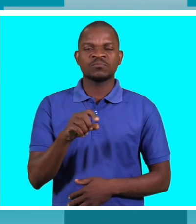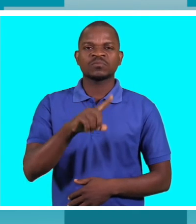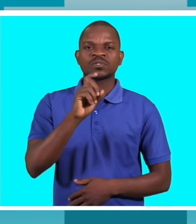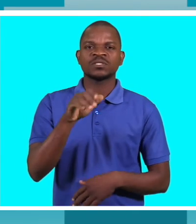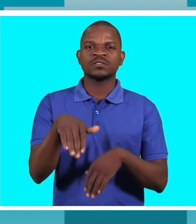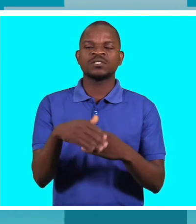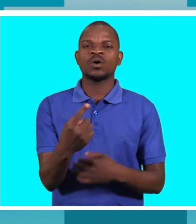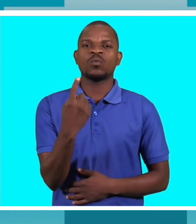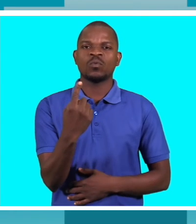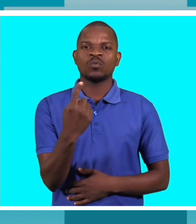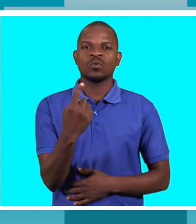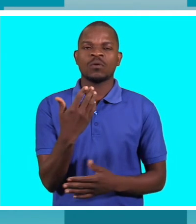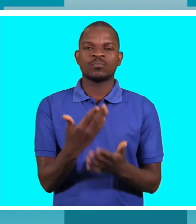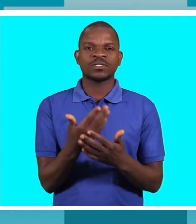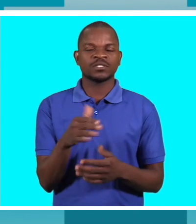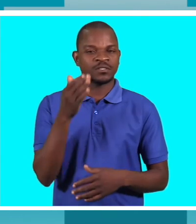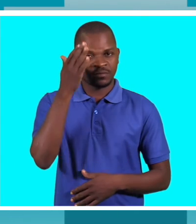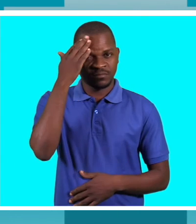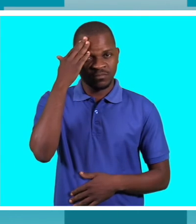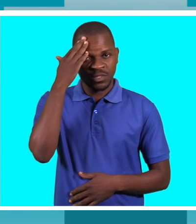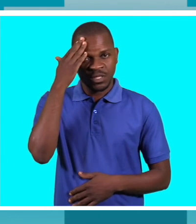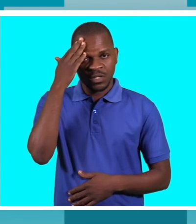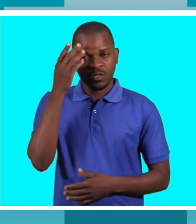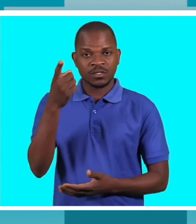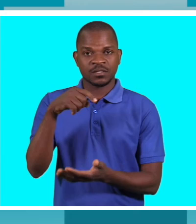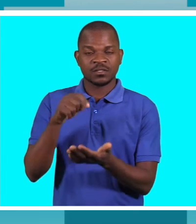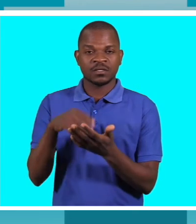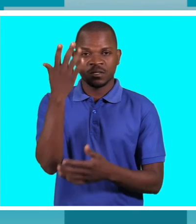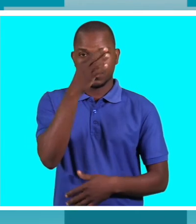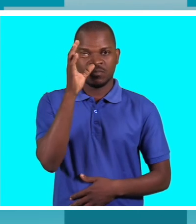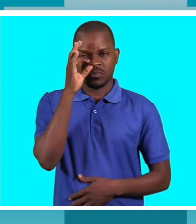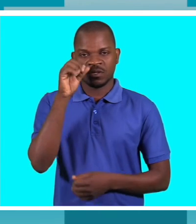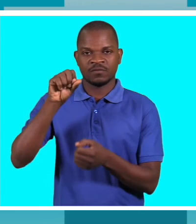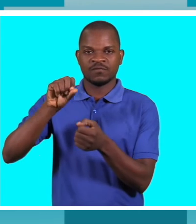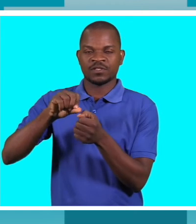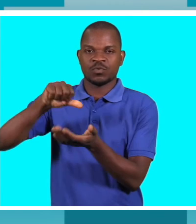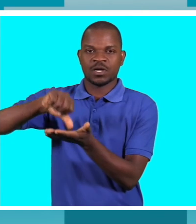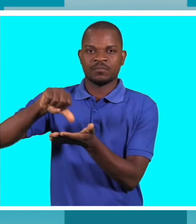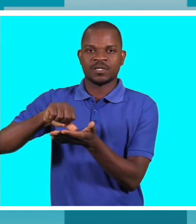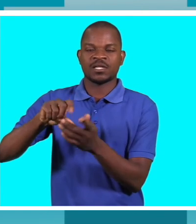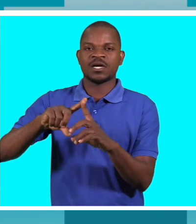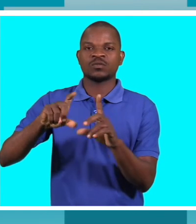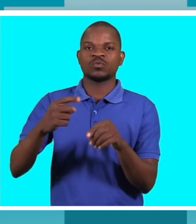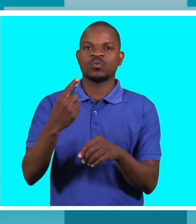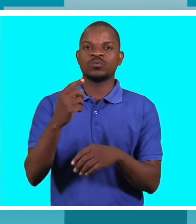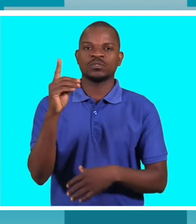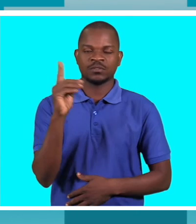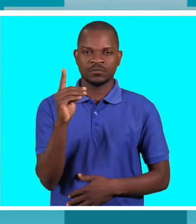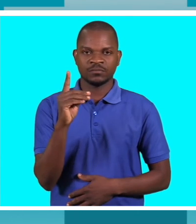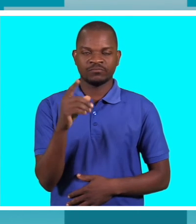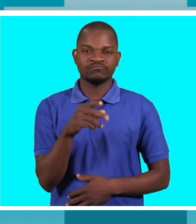que em Ampula serão cerimões centrais não é? Como sempre tem sido assim a nossa natureza quando chega